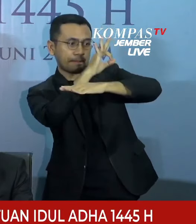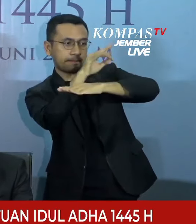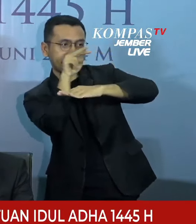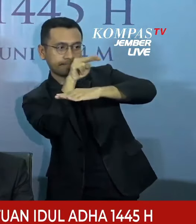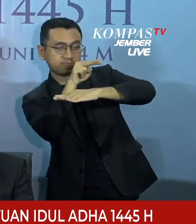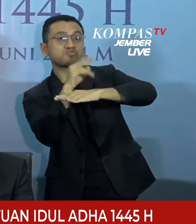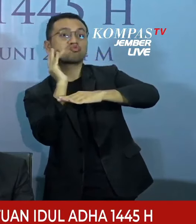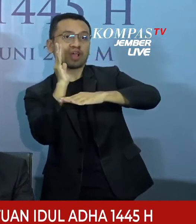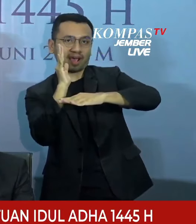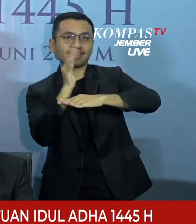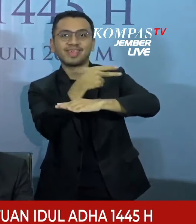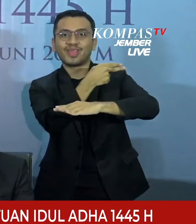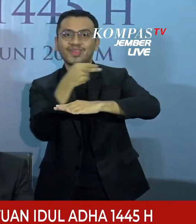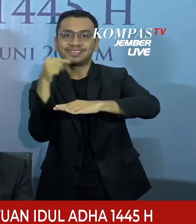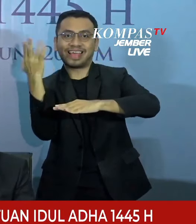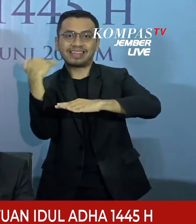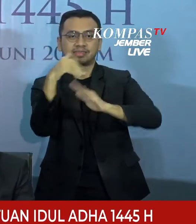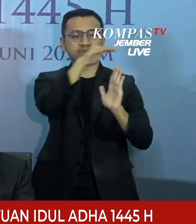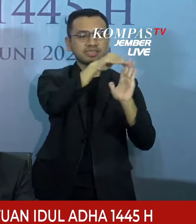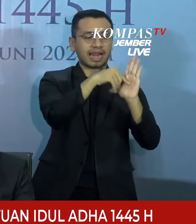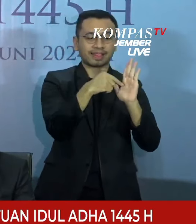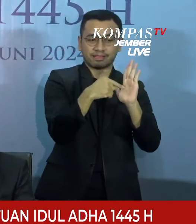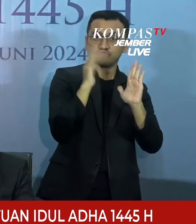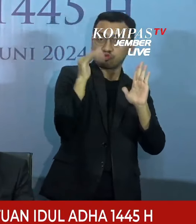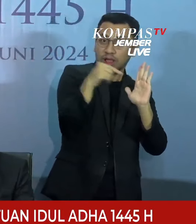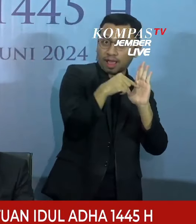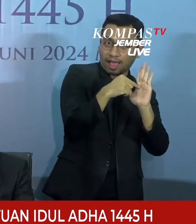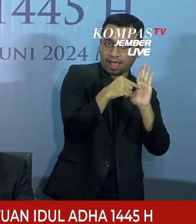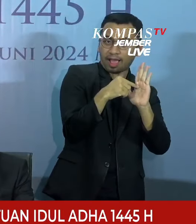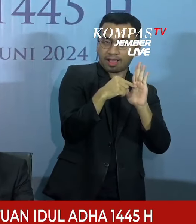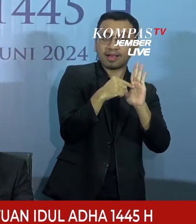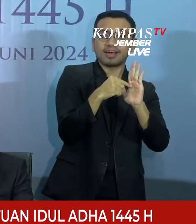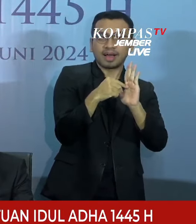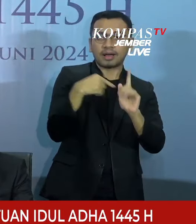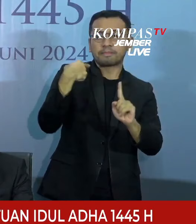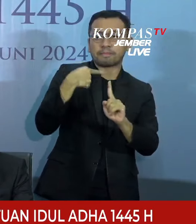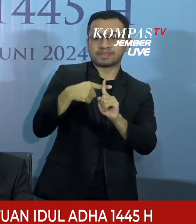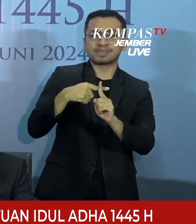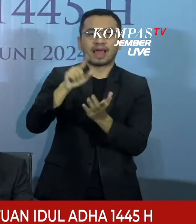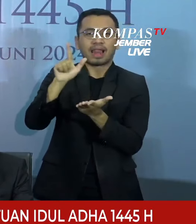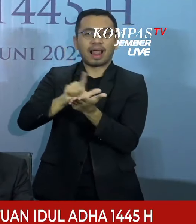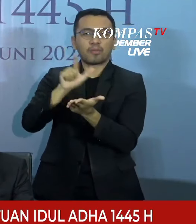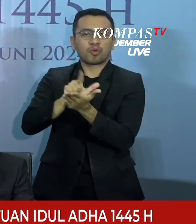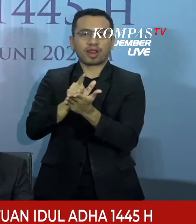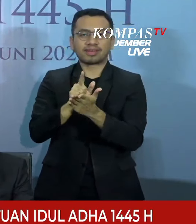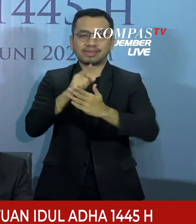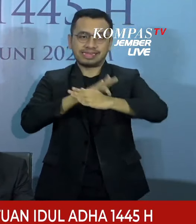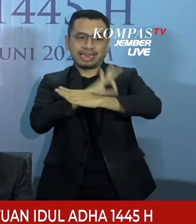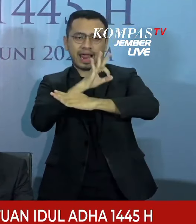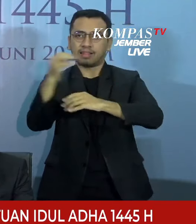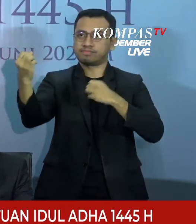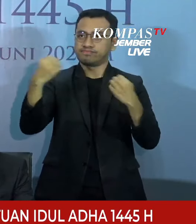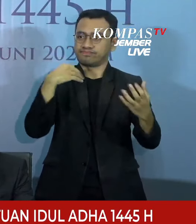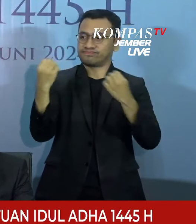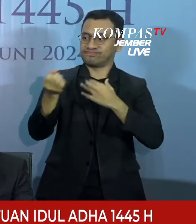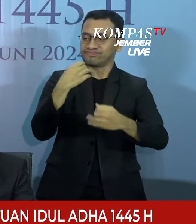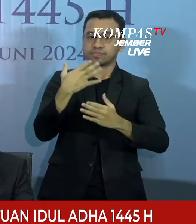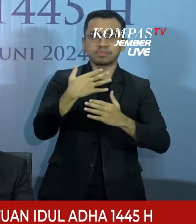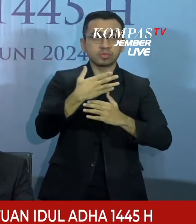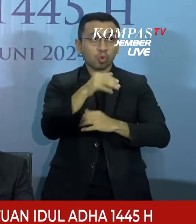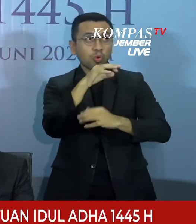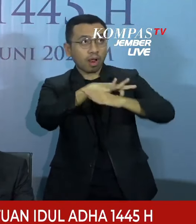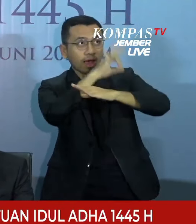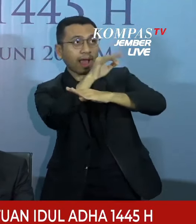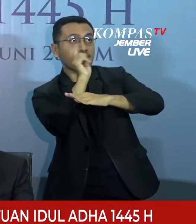sudah masuk kriteria Mabims tersebut serta adanya laporan hilal terlihat disepakati bahwa